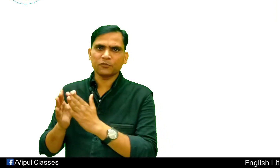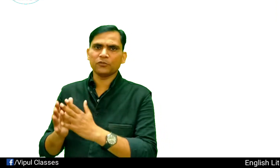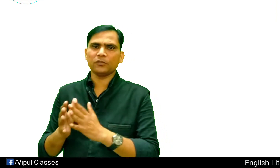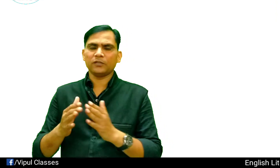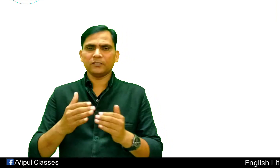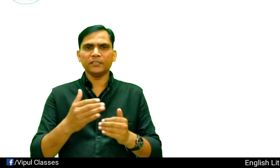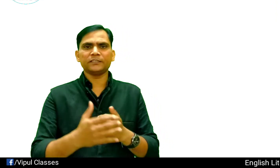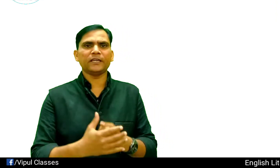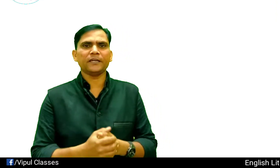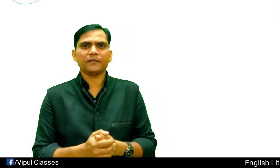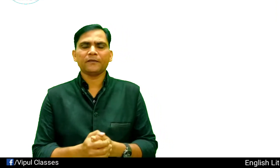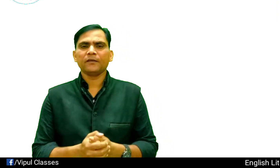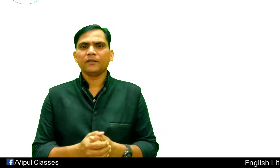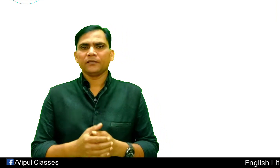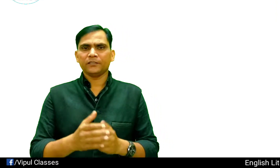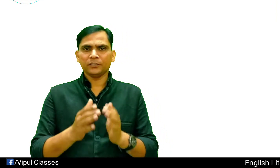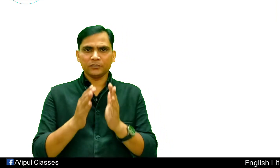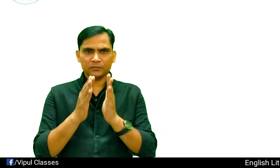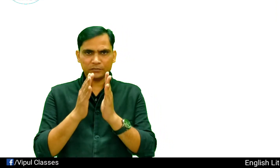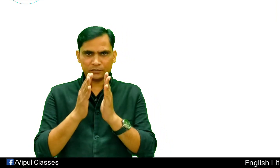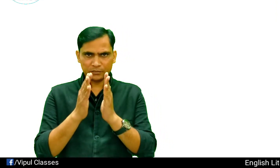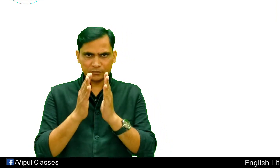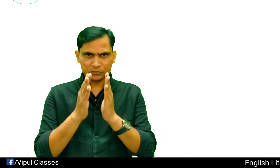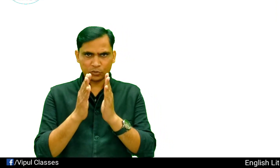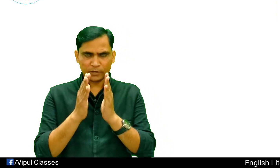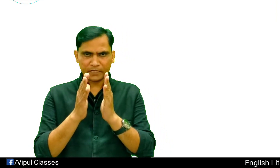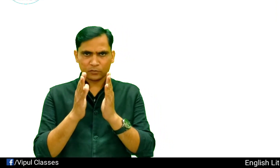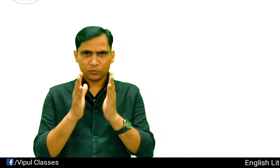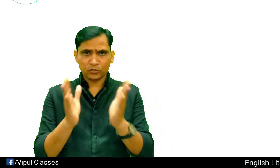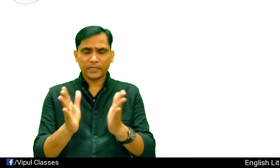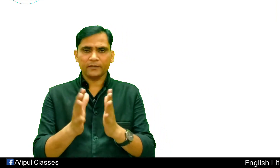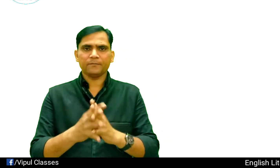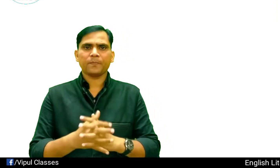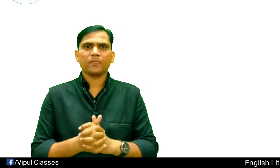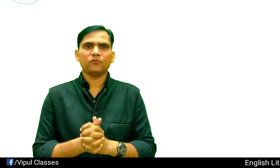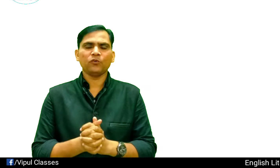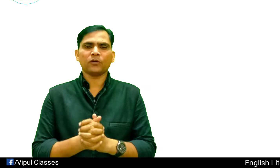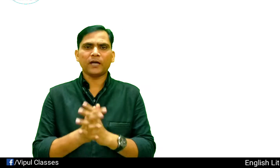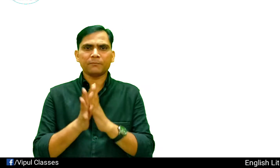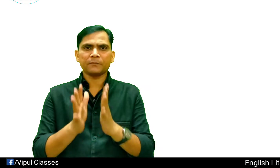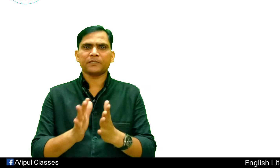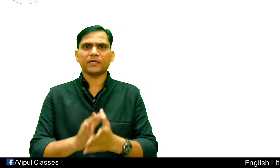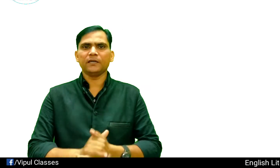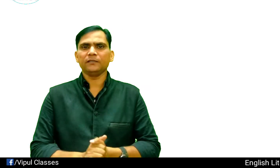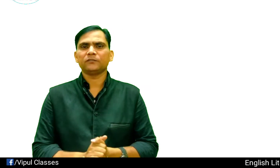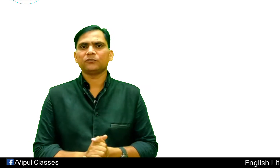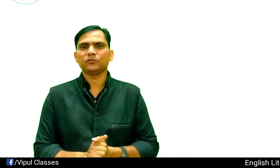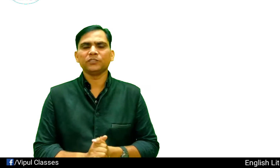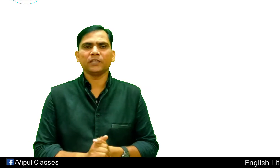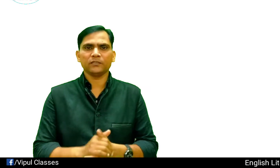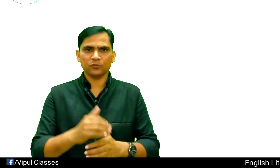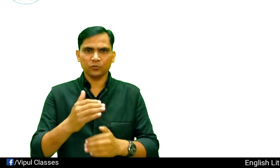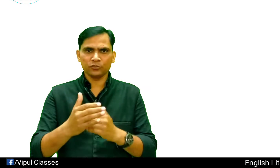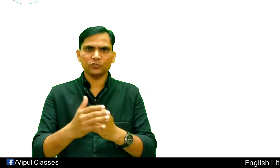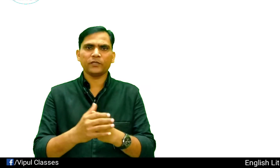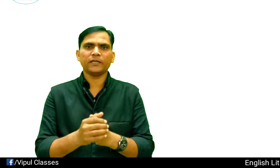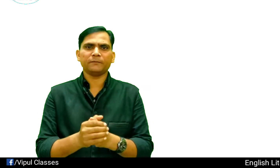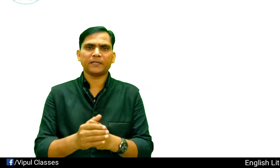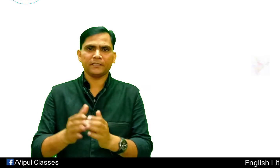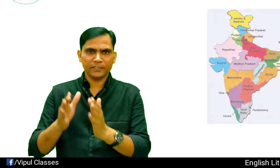लिखते हैं कि जो हमारा कूर्ग है वो कहां पर पड़ता है तो यह कूर्ग जो है हमारा